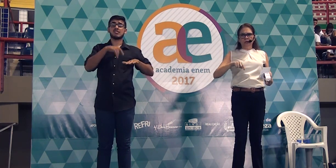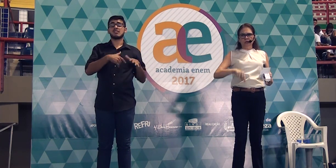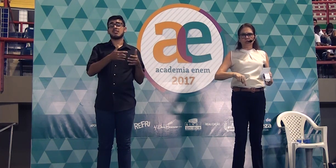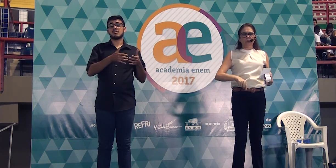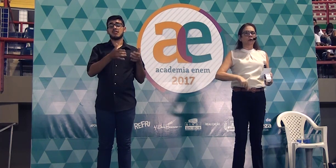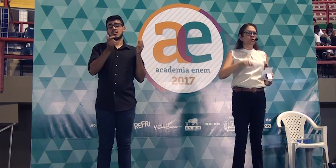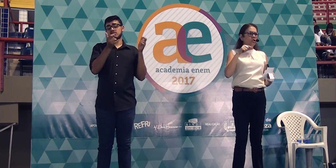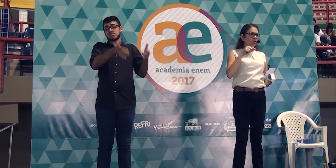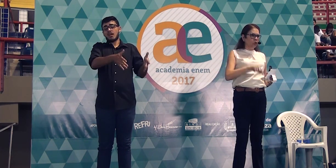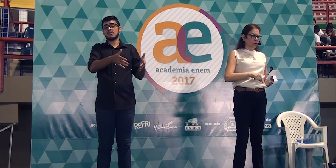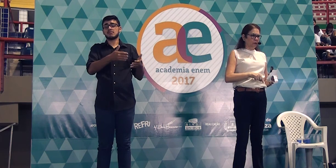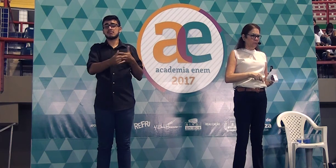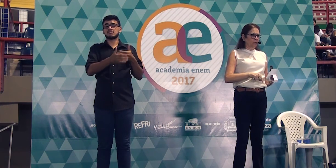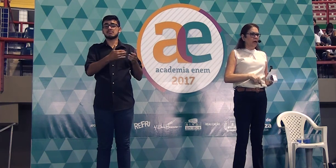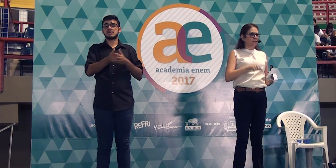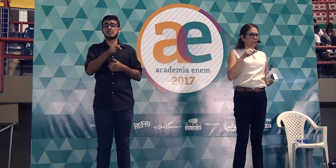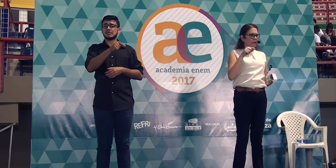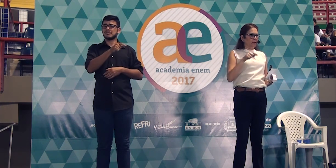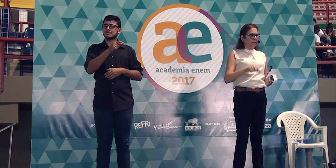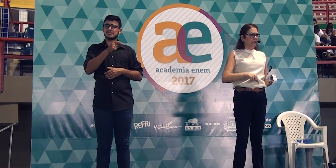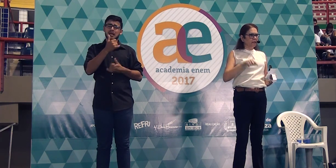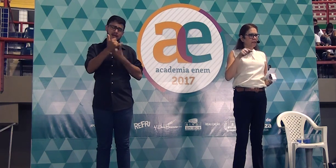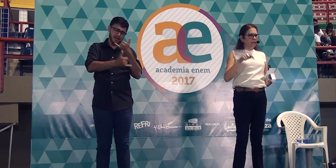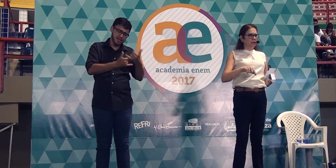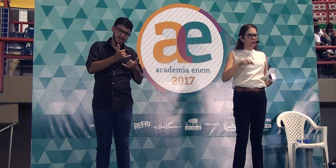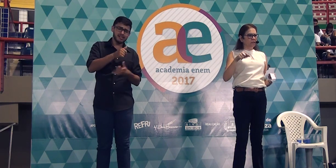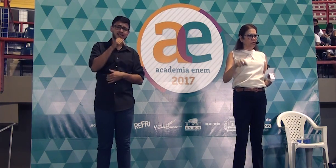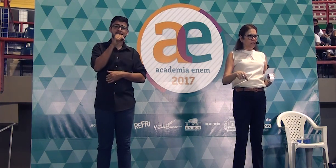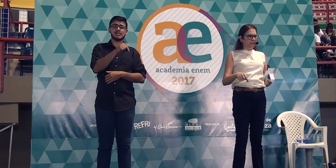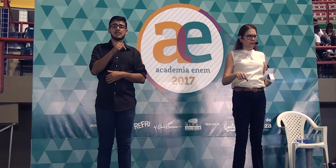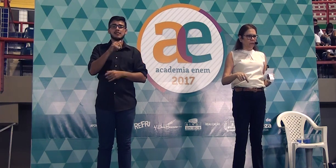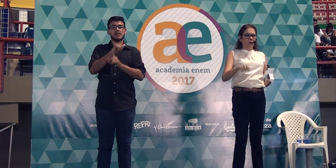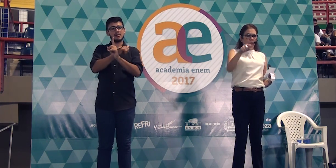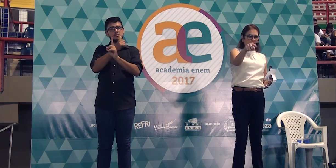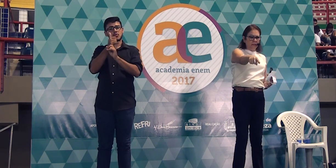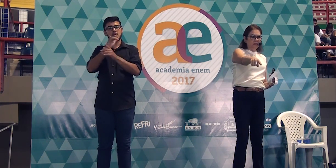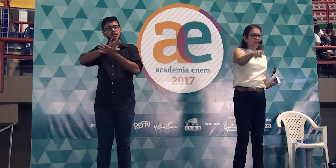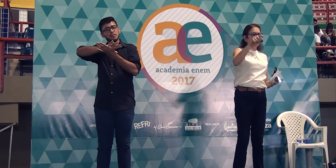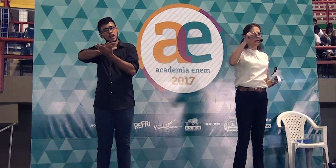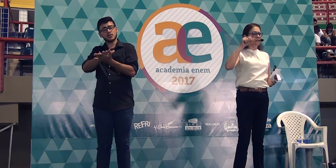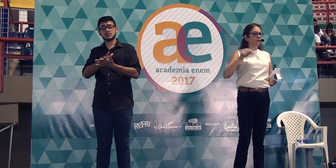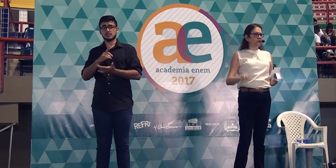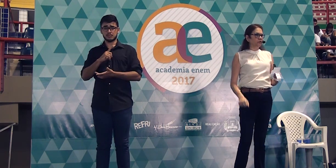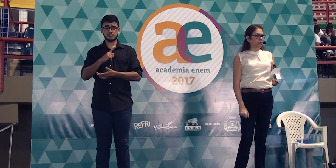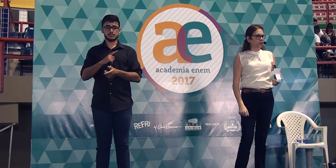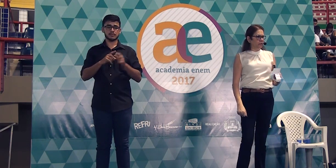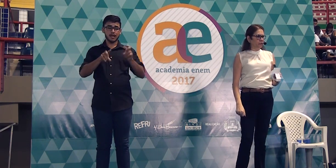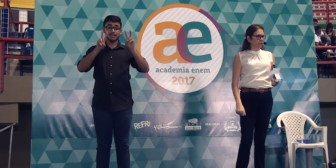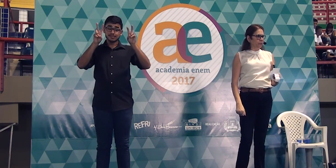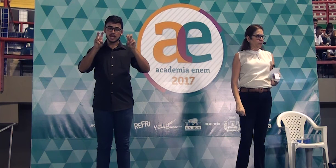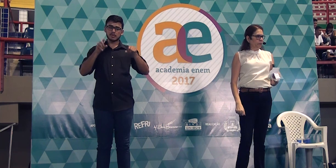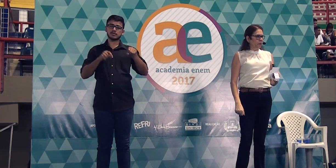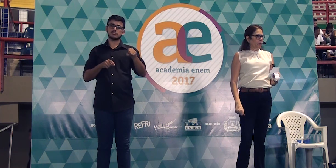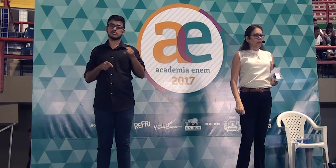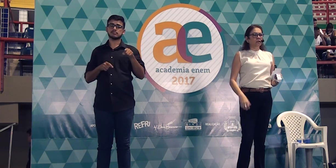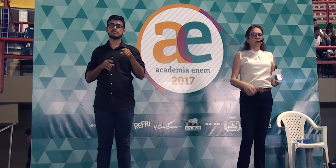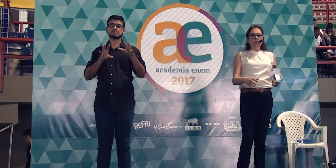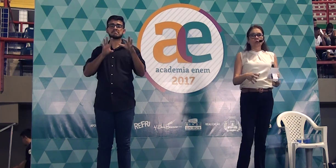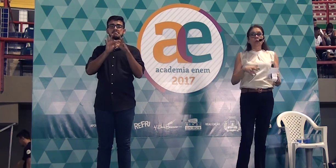No sub-lixo é onde encontram as brincadeiras da não-oxigenação. O tema dessa redação foi sobre isso.